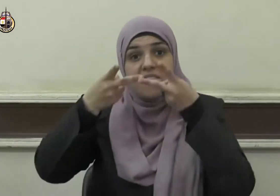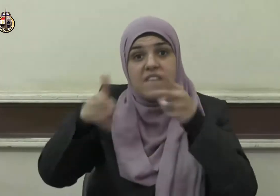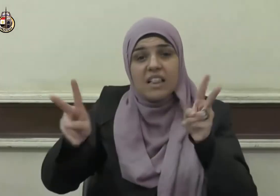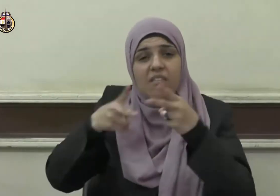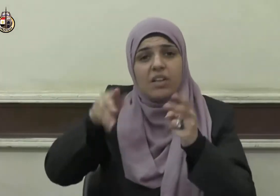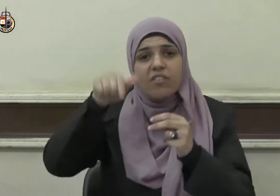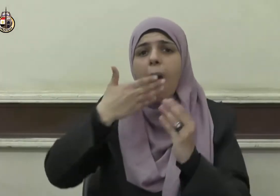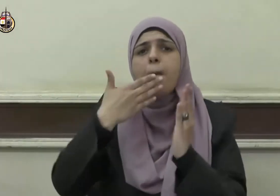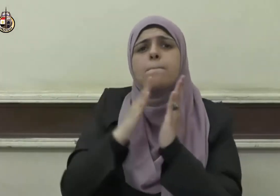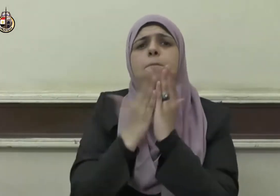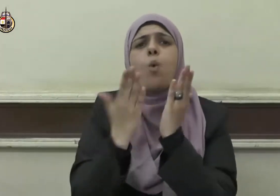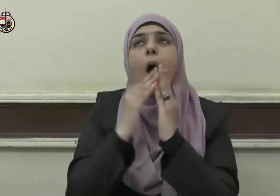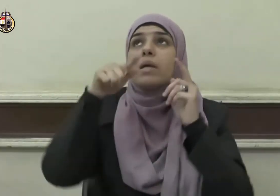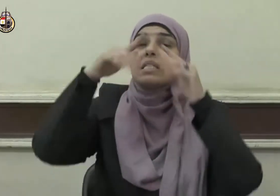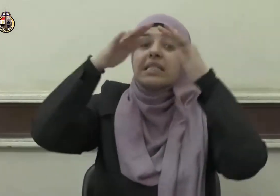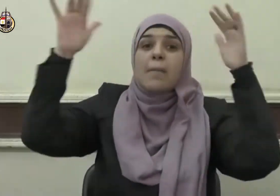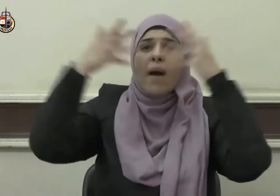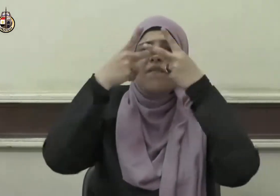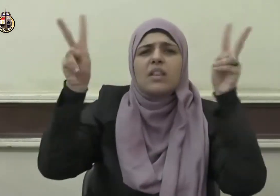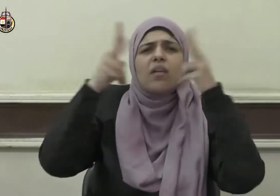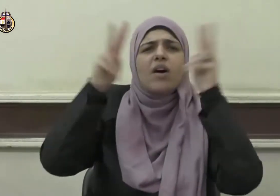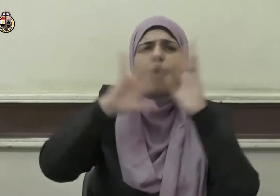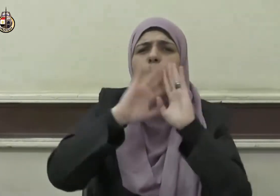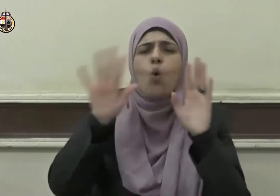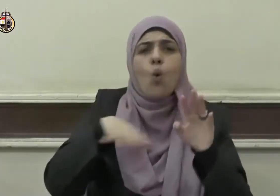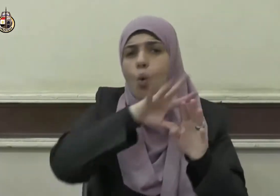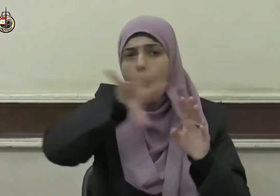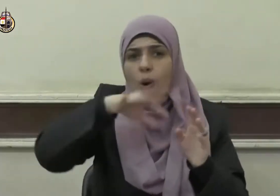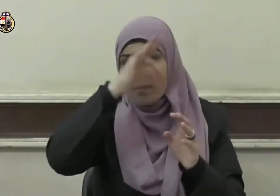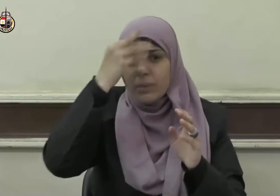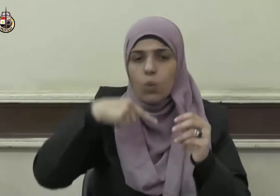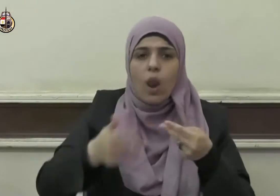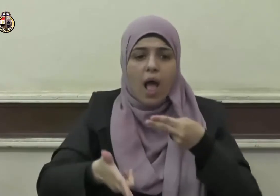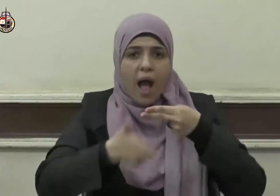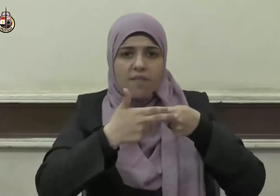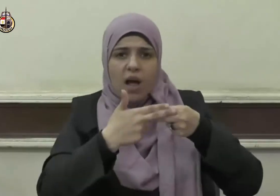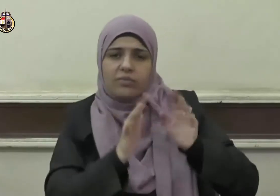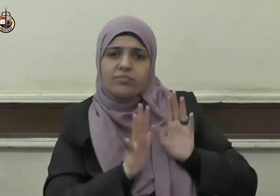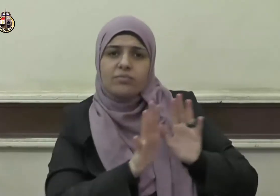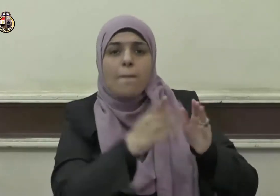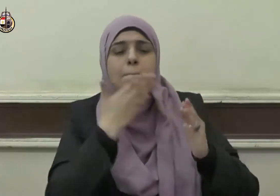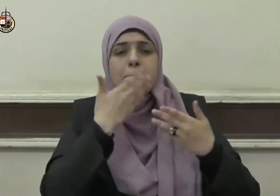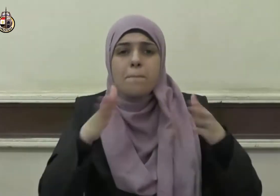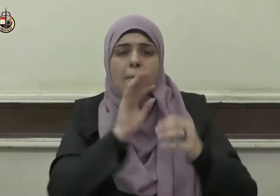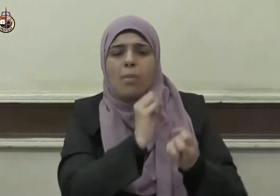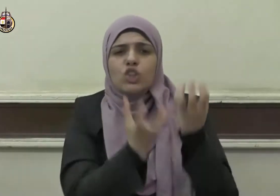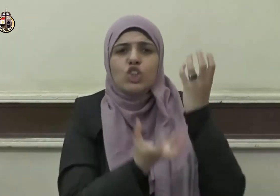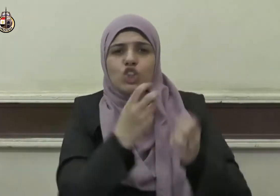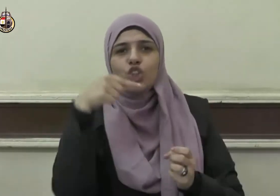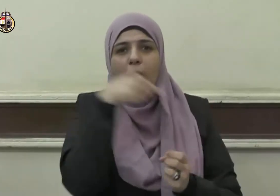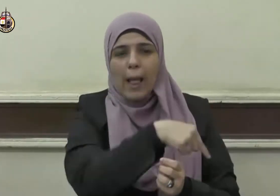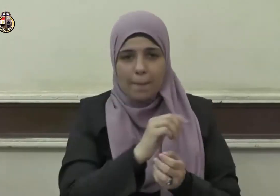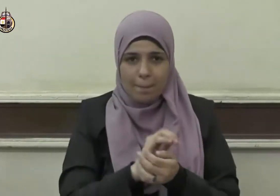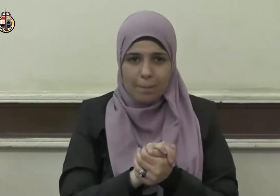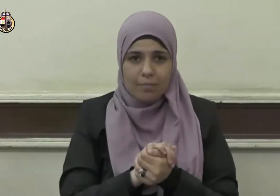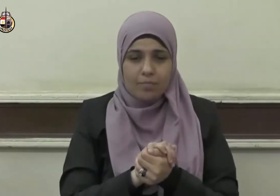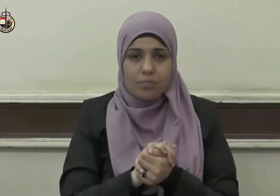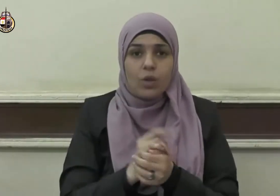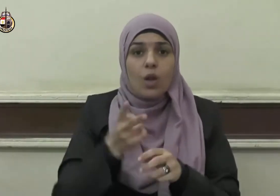أبواب السماء وتغلق فيه أبواب الجحيم وتغل